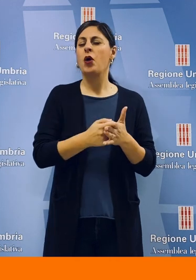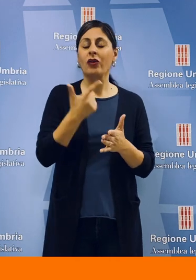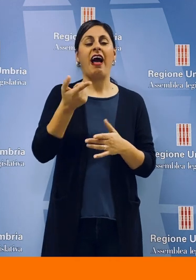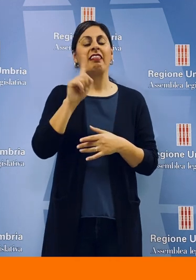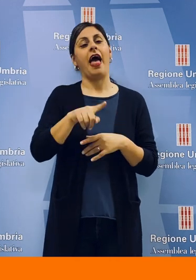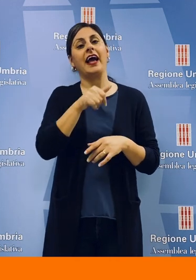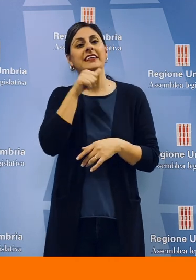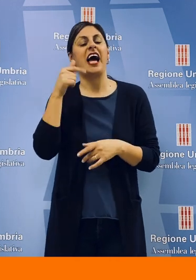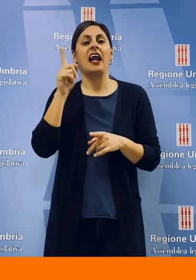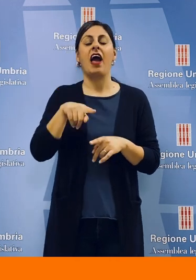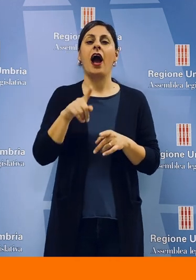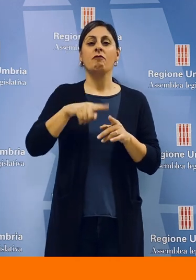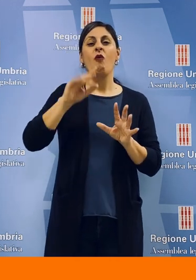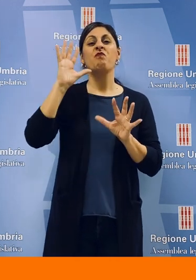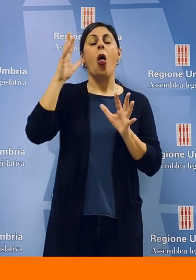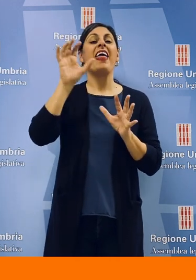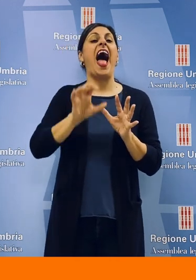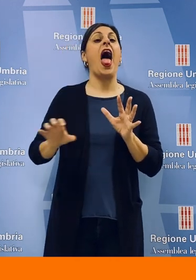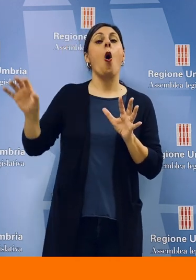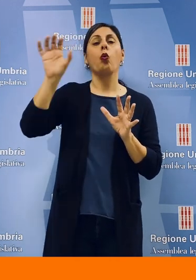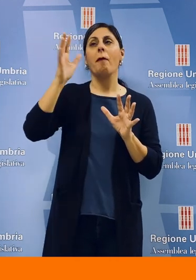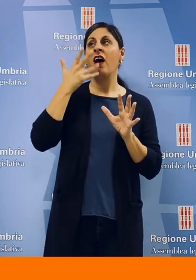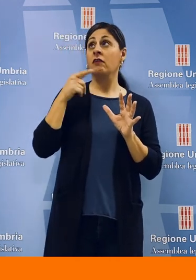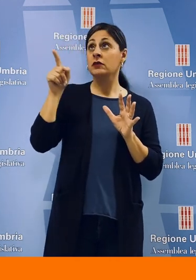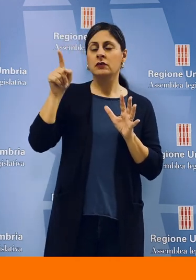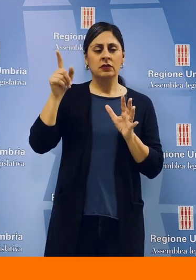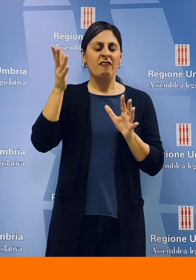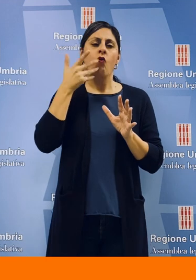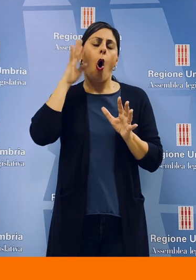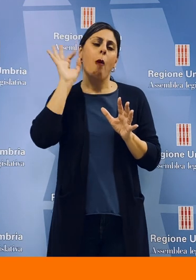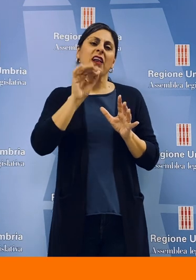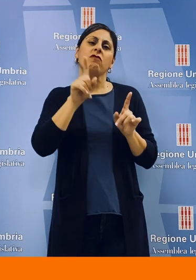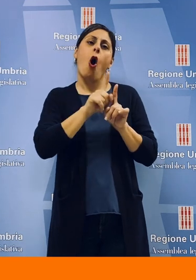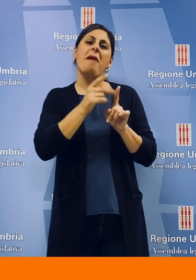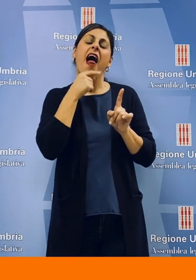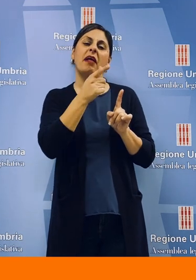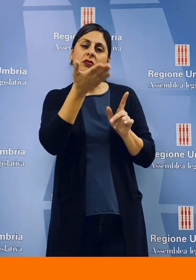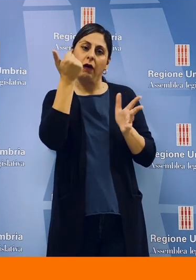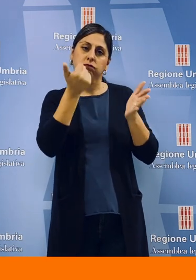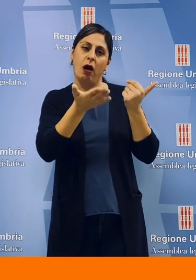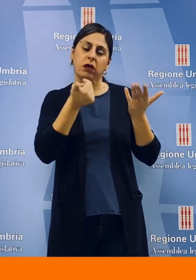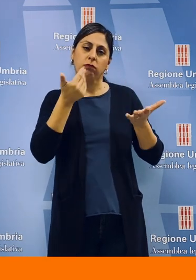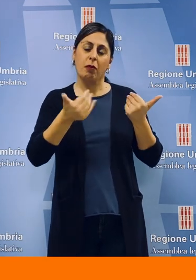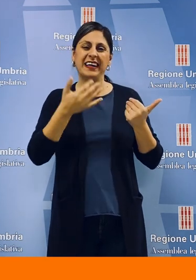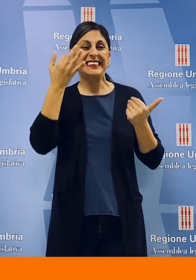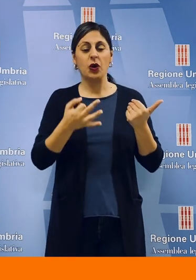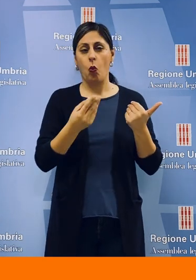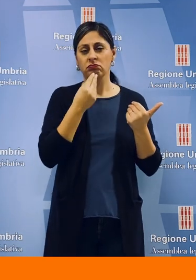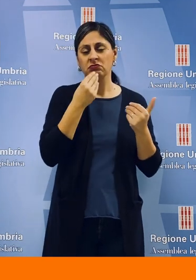passaggio importante, ha detto, anche in contrapposizione ad alcune follie europee che mirano a smontare un certo tipo di alimentazione